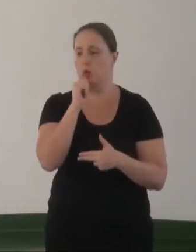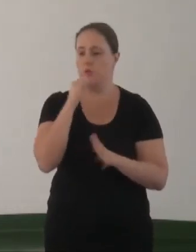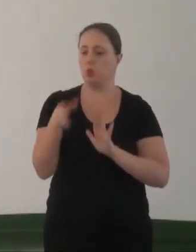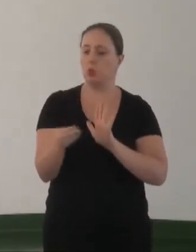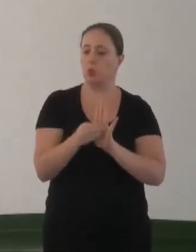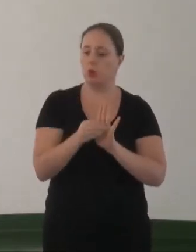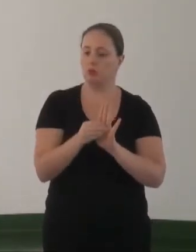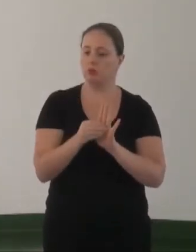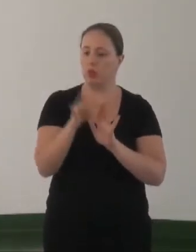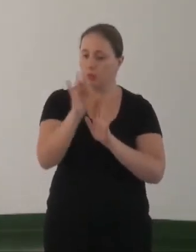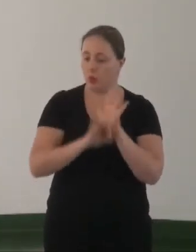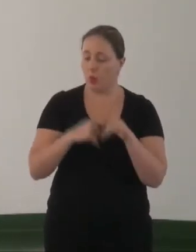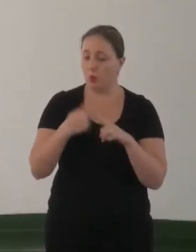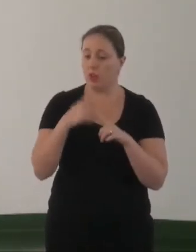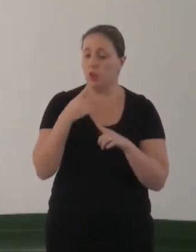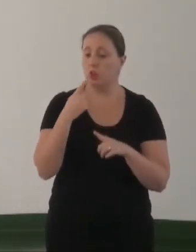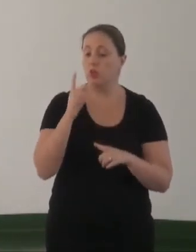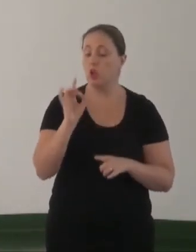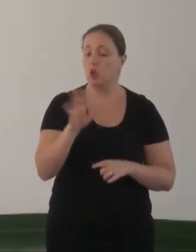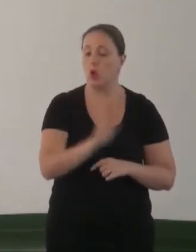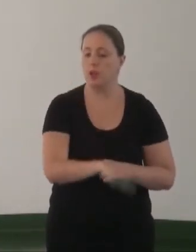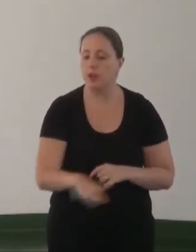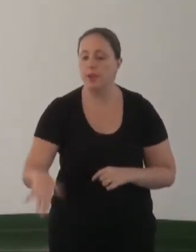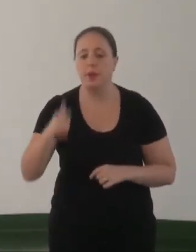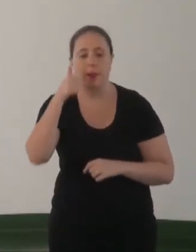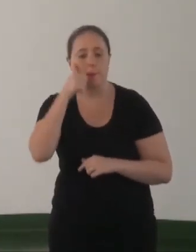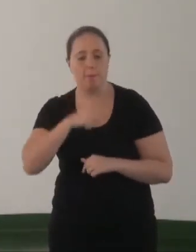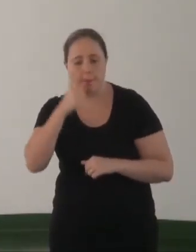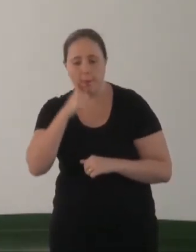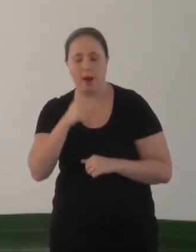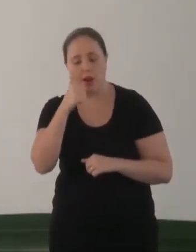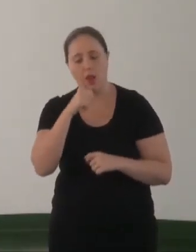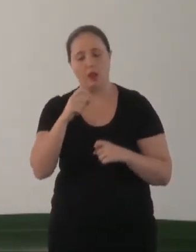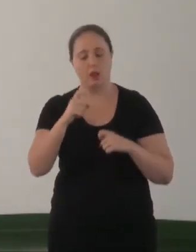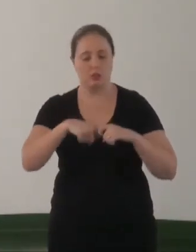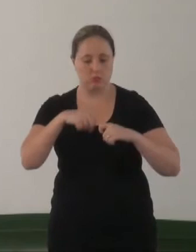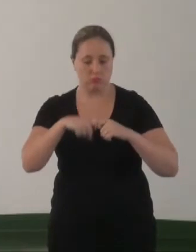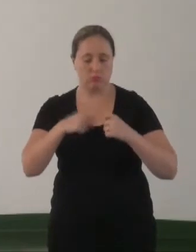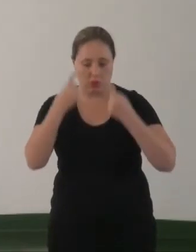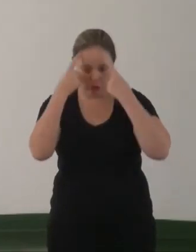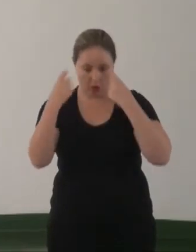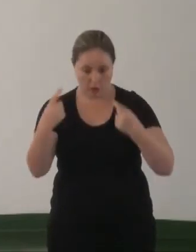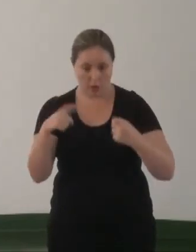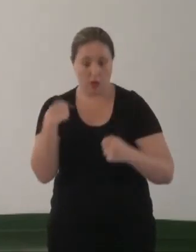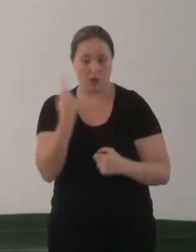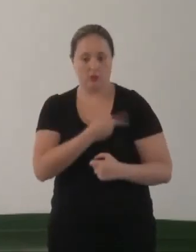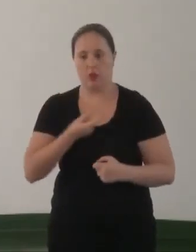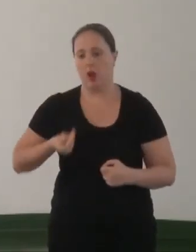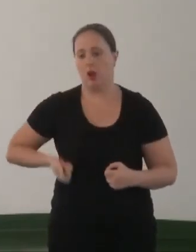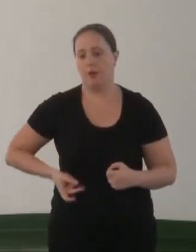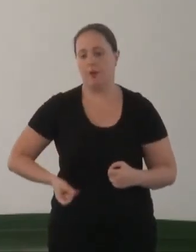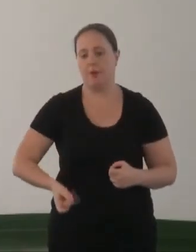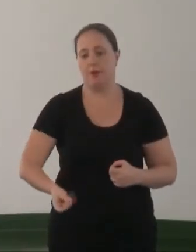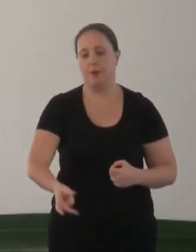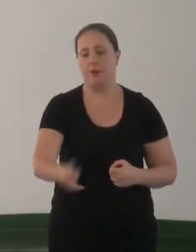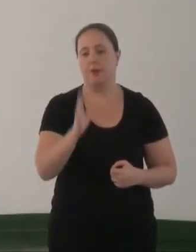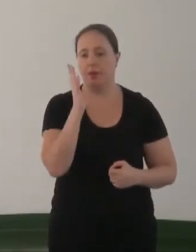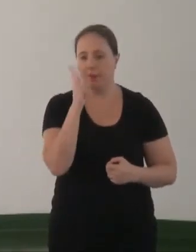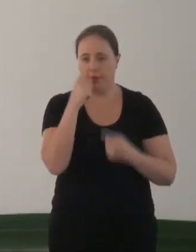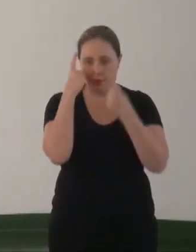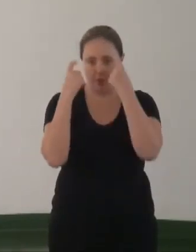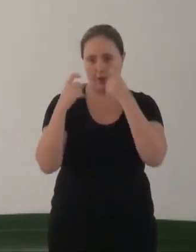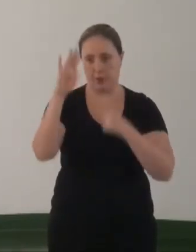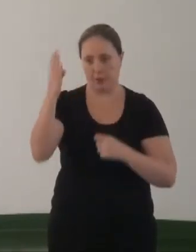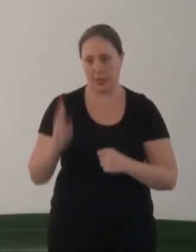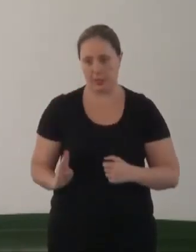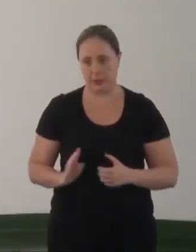protocolo, porque o protocolo só diz sobre crianças, mulheres vítimas de violência, nós vamos ficar eternamente nessa violência dentro do